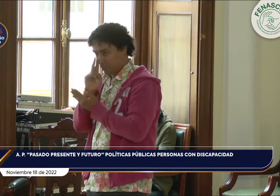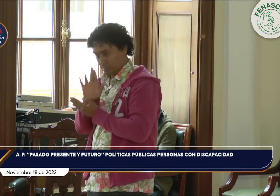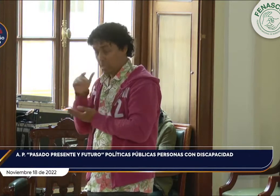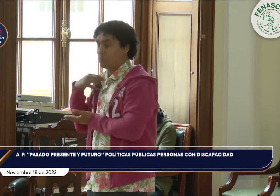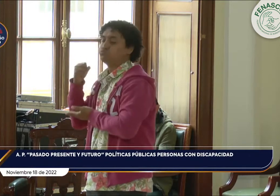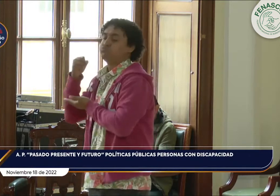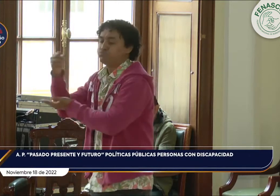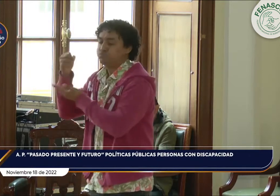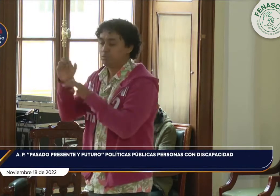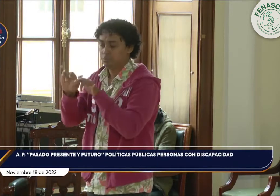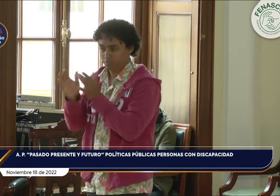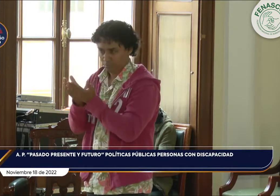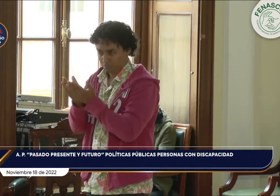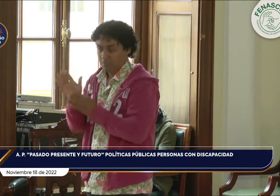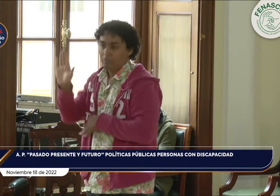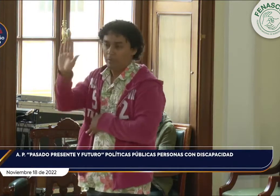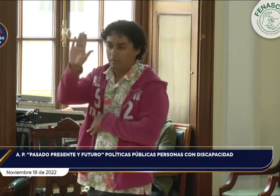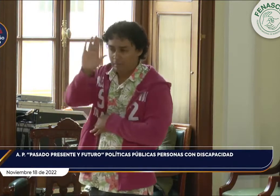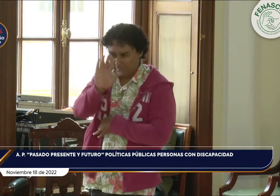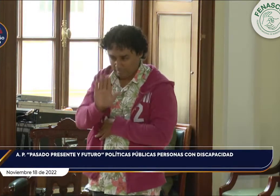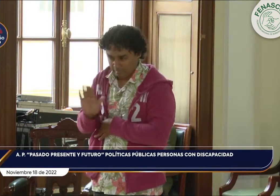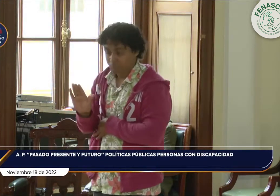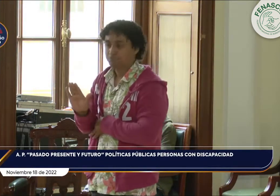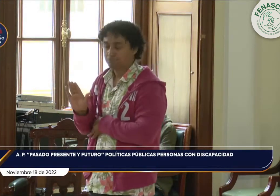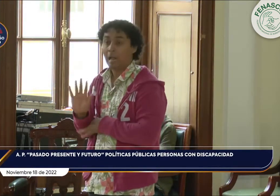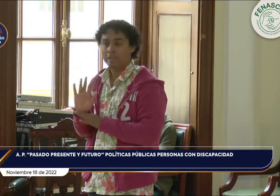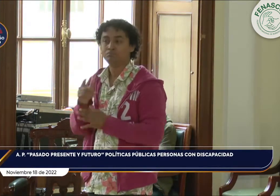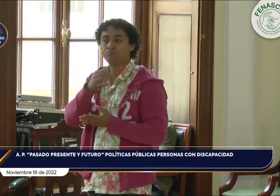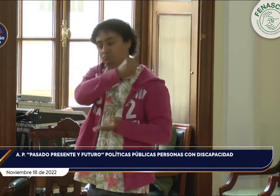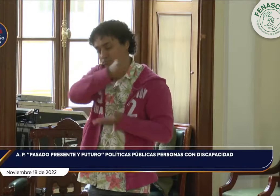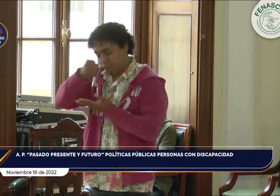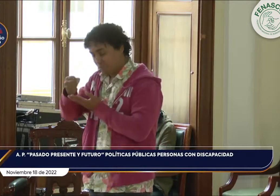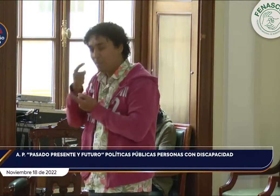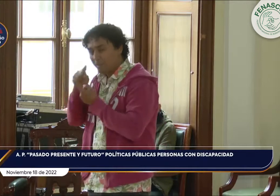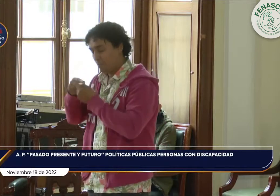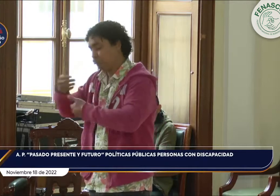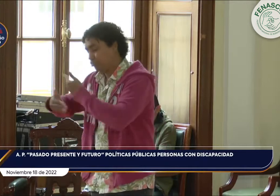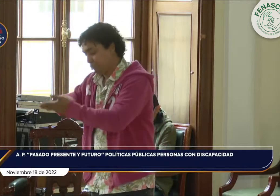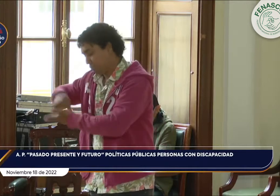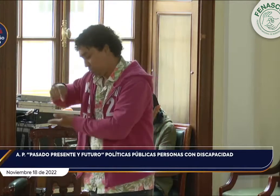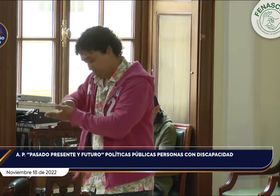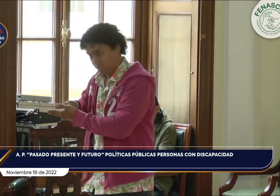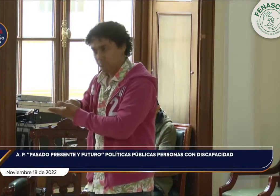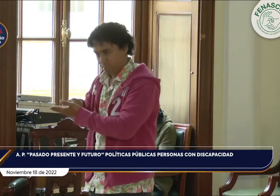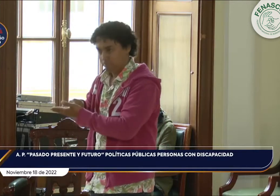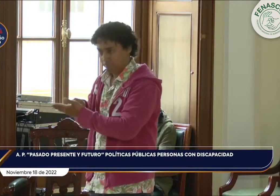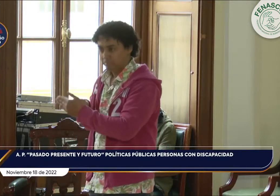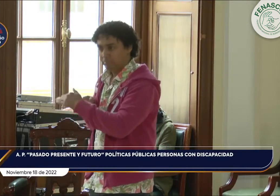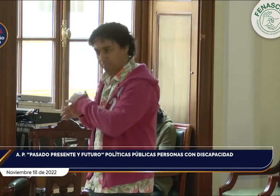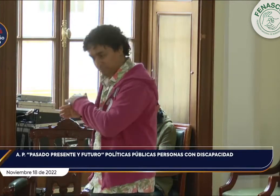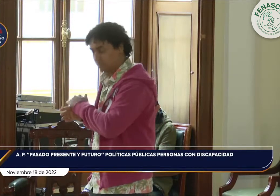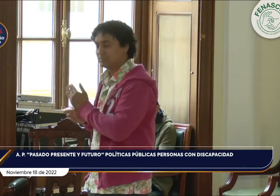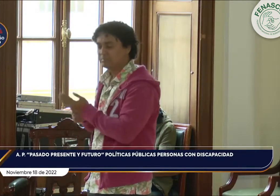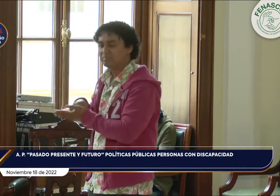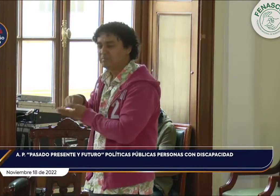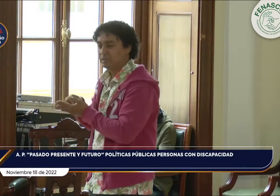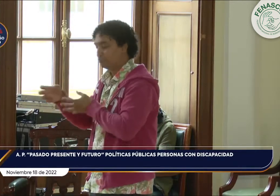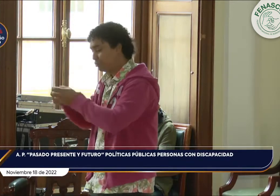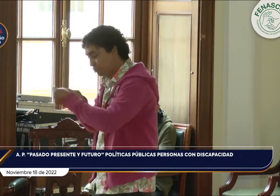Hay recursos que el Ministerio Nacional, el Ministerio de Educación Nacional, les da a las diferentes regiones. Hay un tema de contratación,